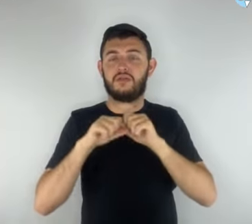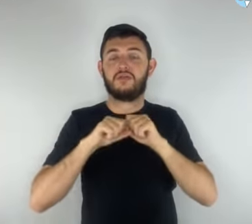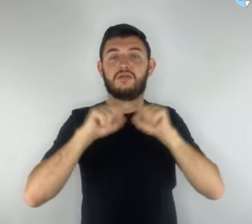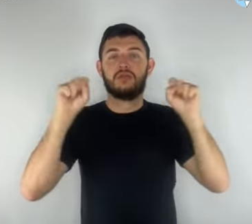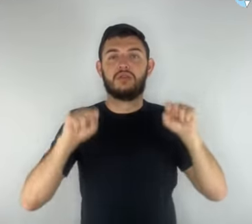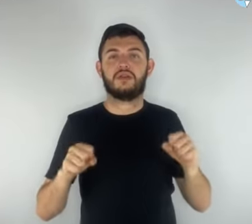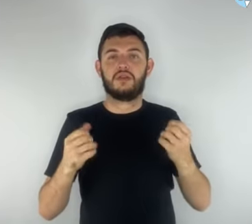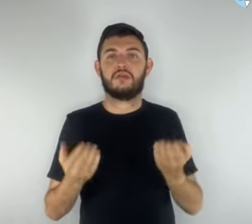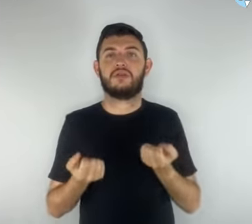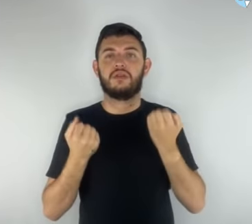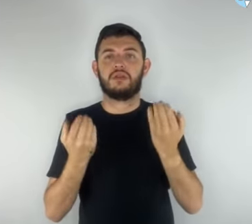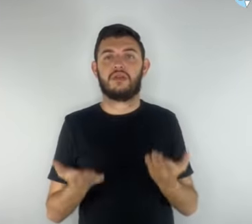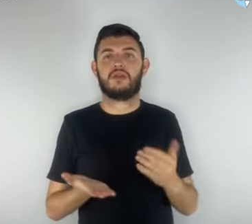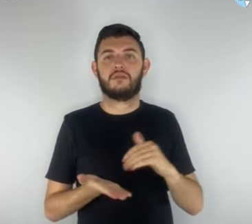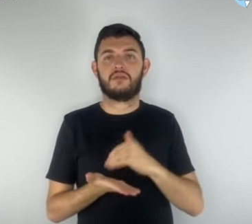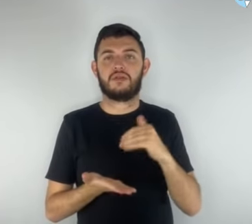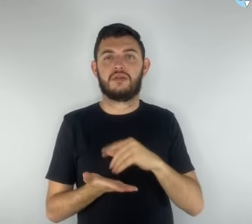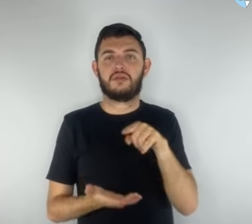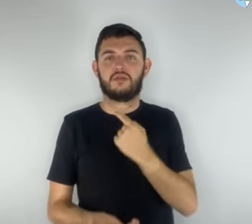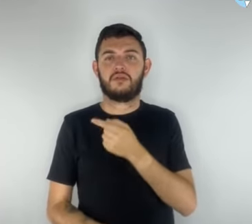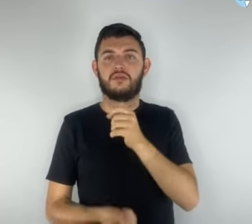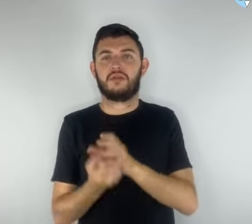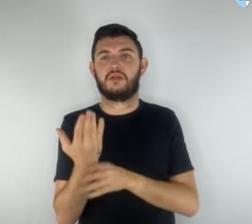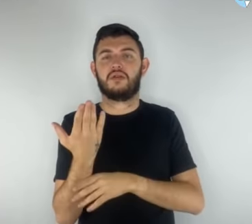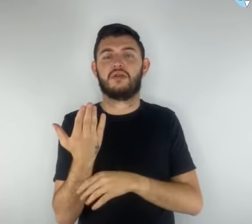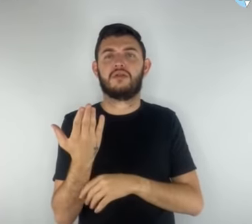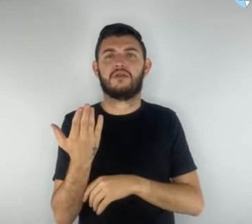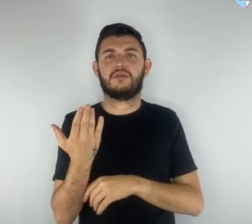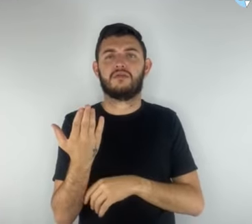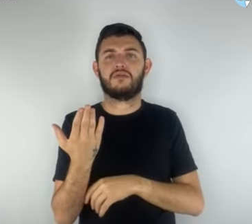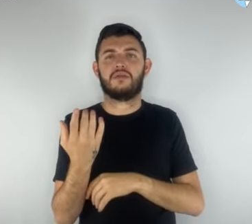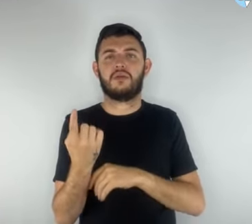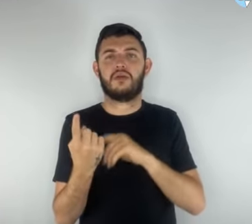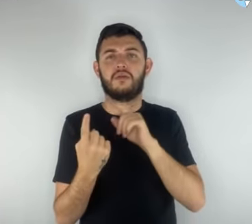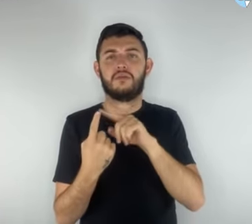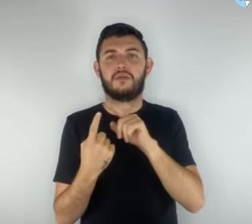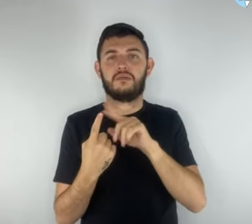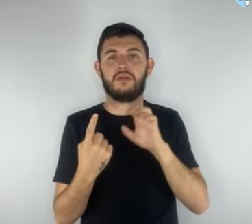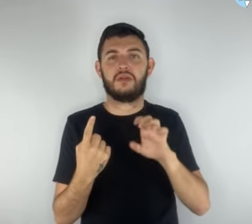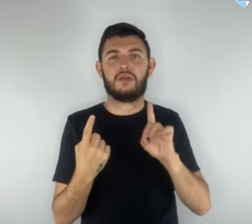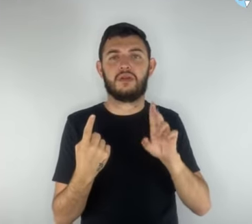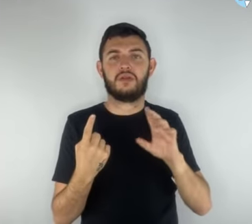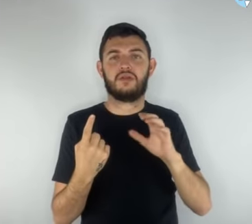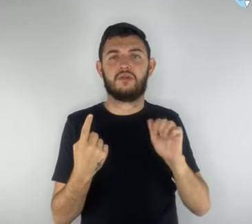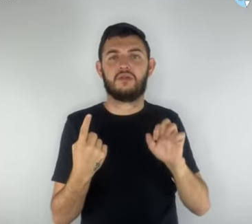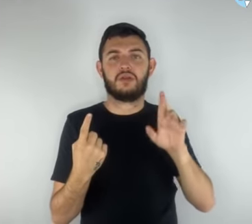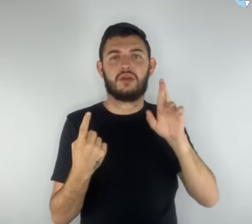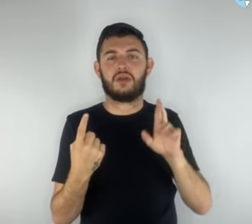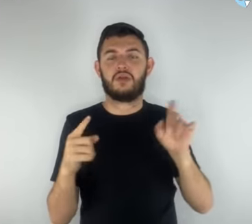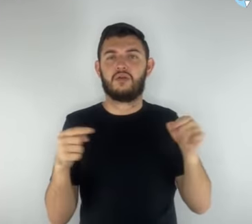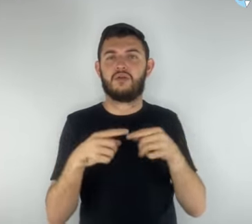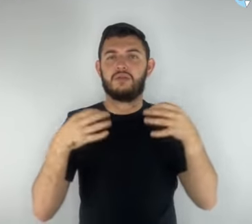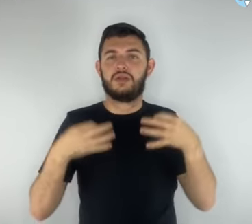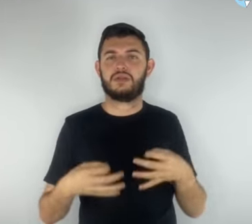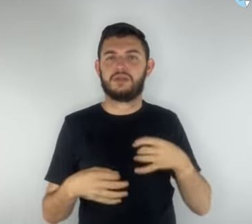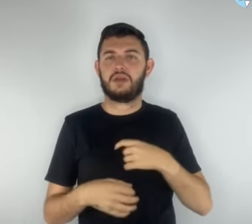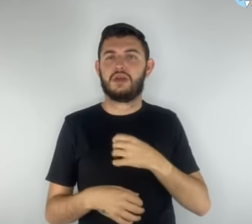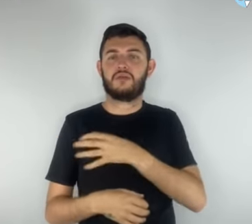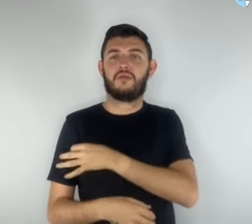o desenvolvido por nós, é o primeiro educar, um para cada série, ressaltou. No mesmo